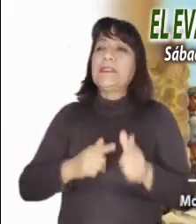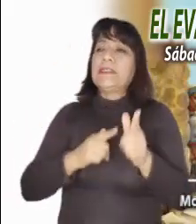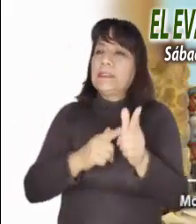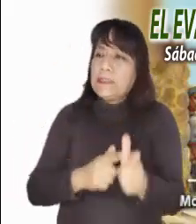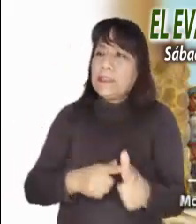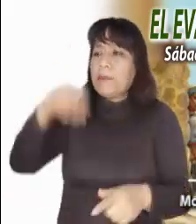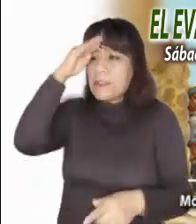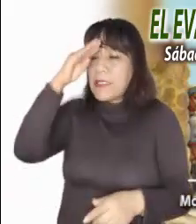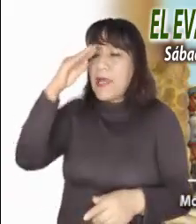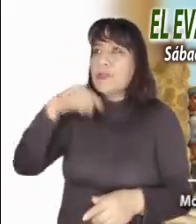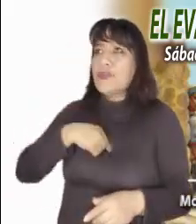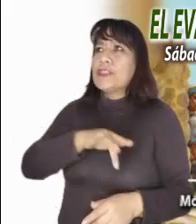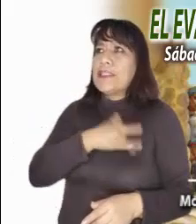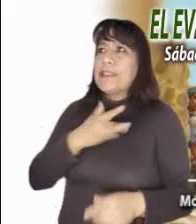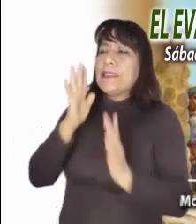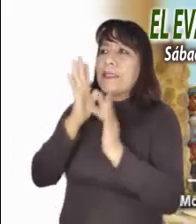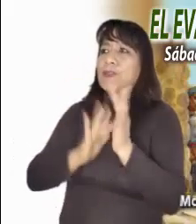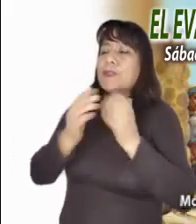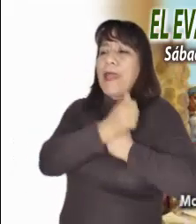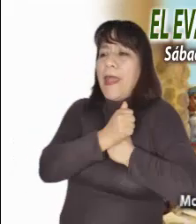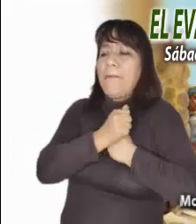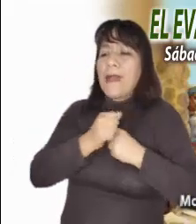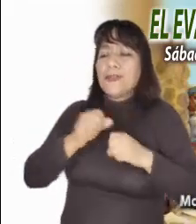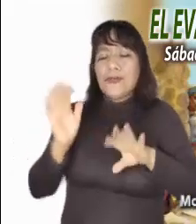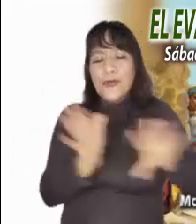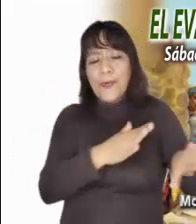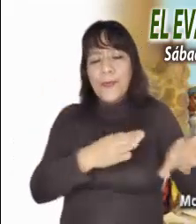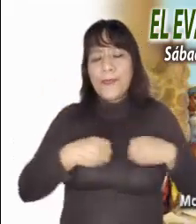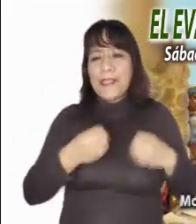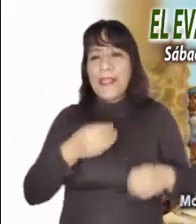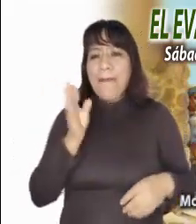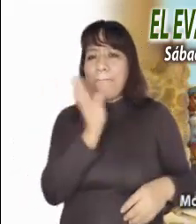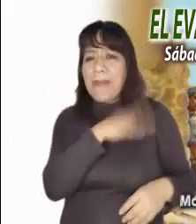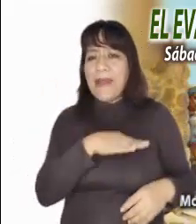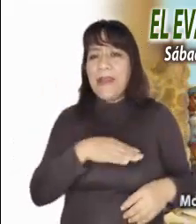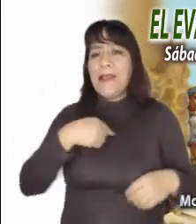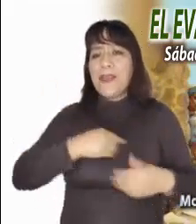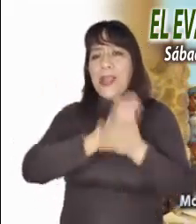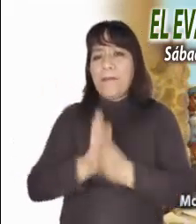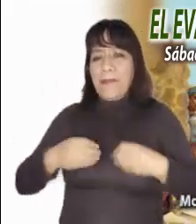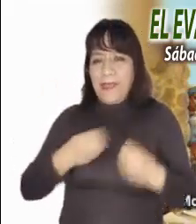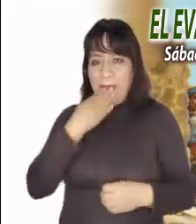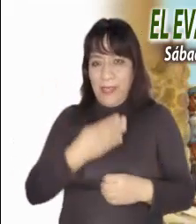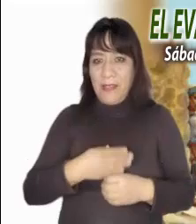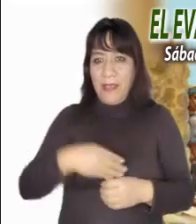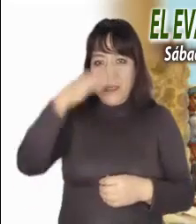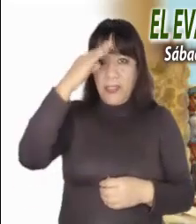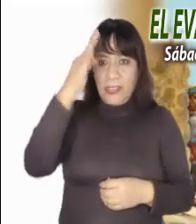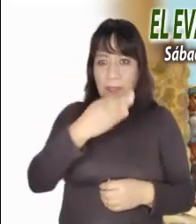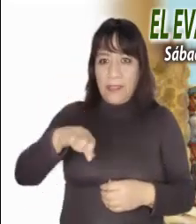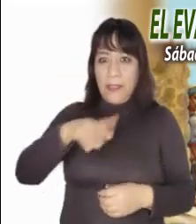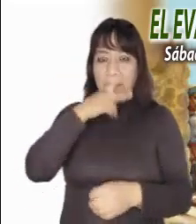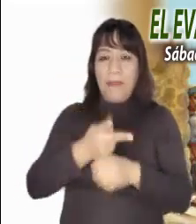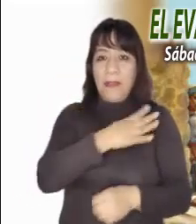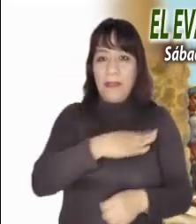dejar el camino del mal y enderezar nuestro sendero. El Señor te bendiga en nombre del Padre y del